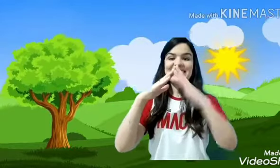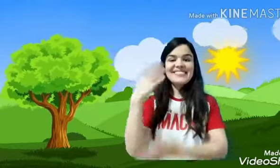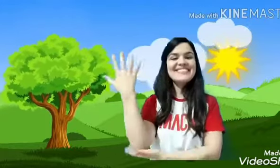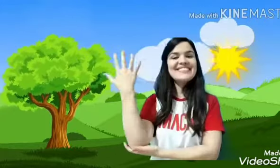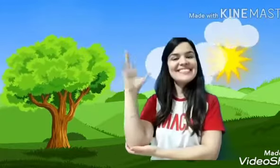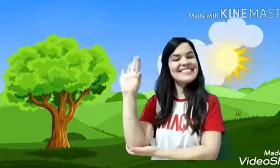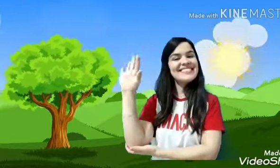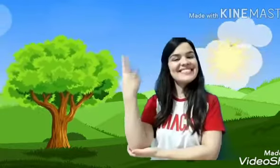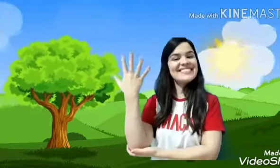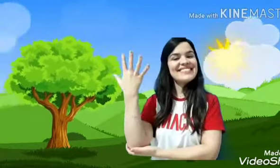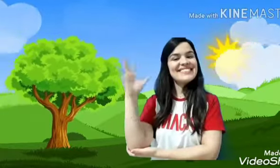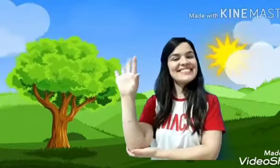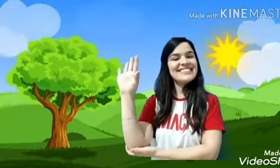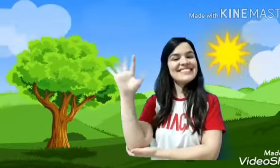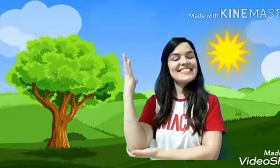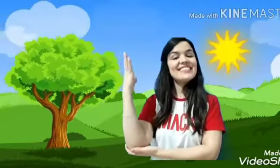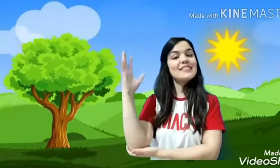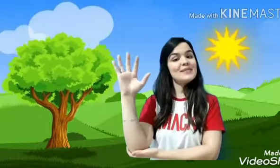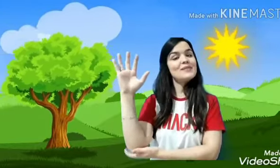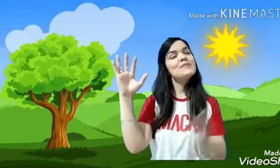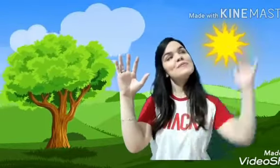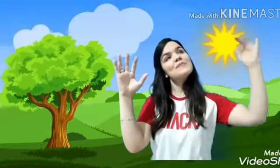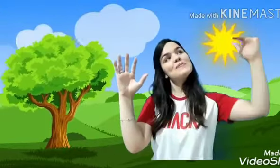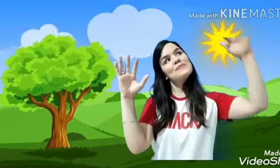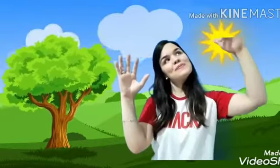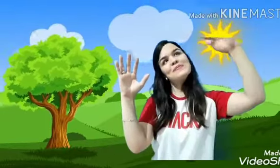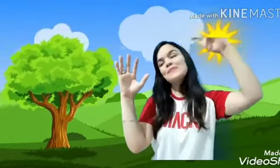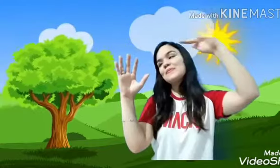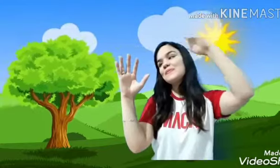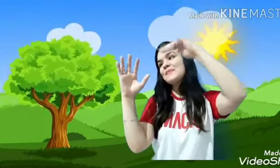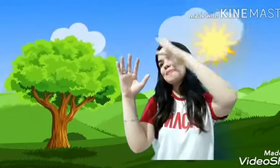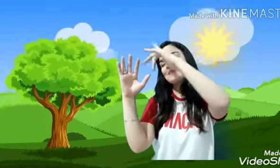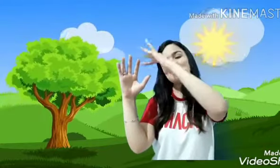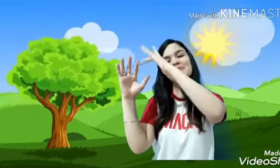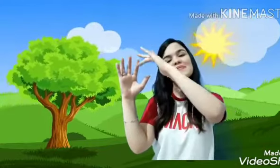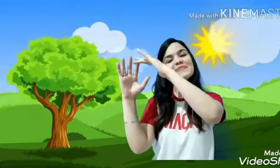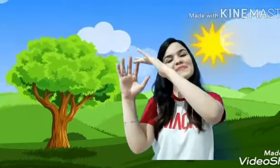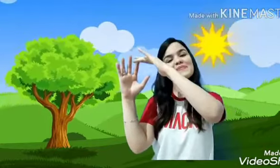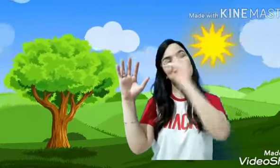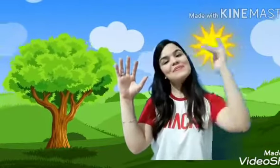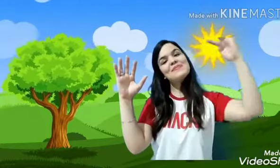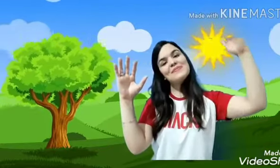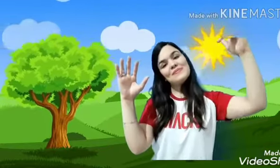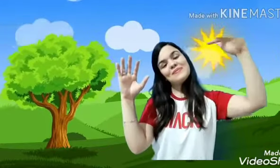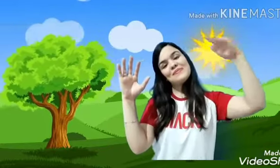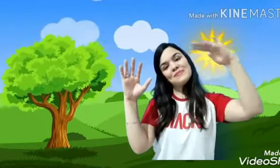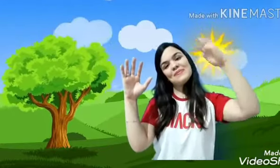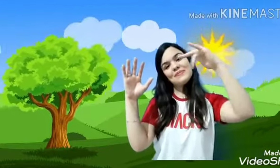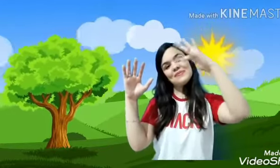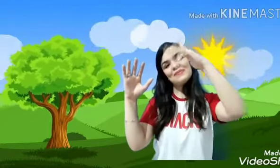tem uma árvore E os passarinhos vivem nela sim E os